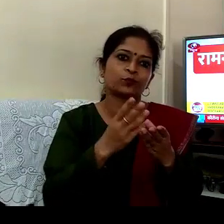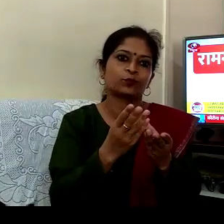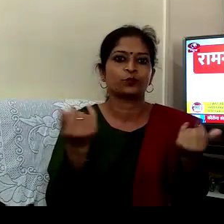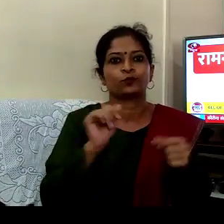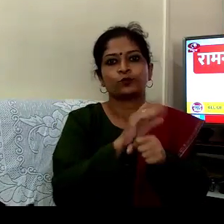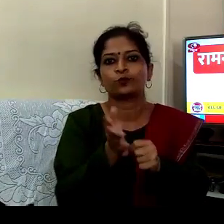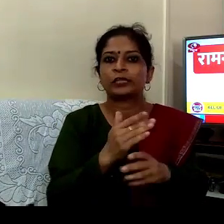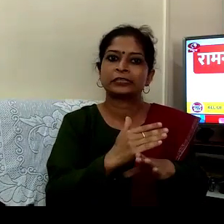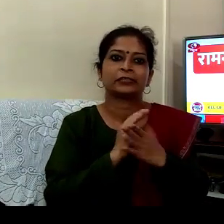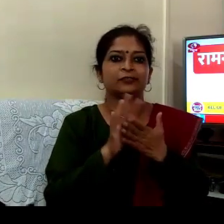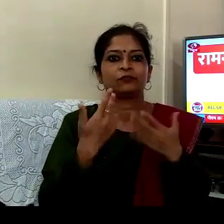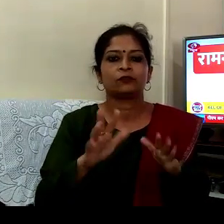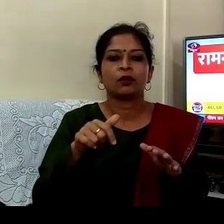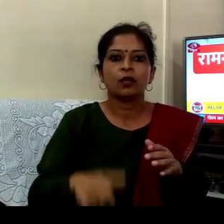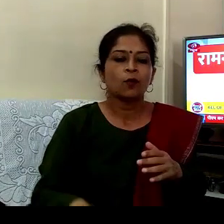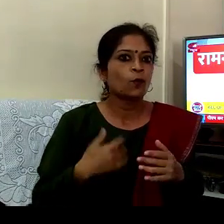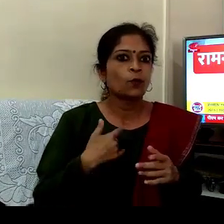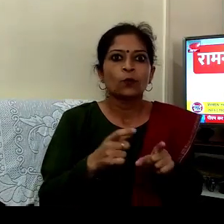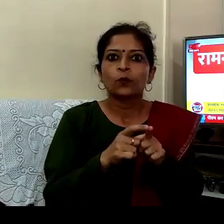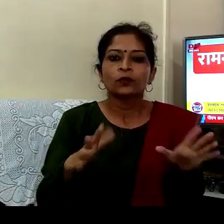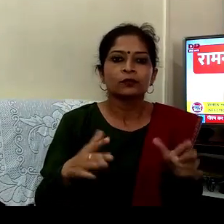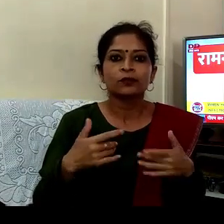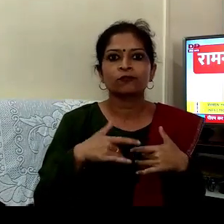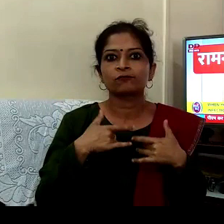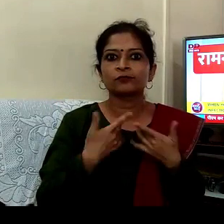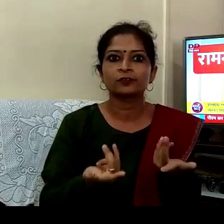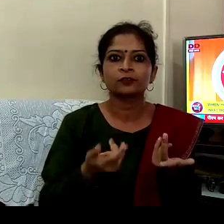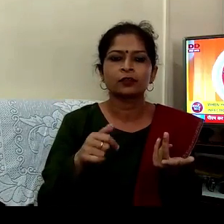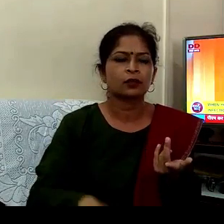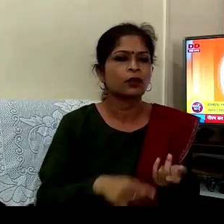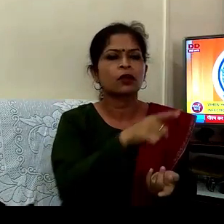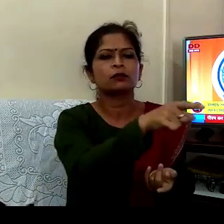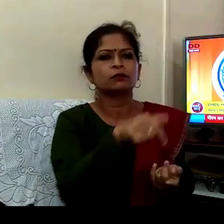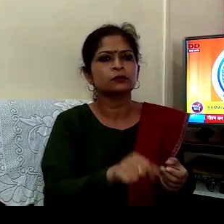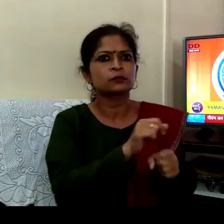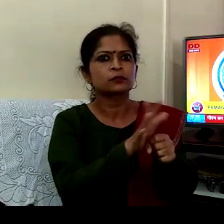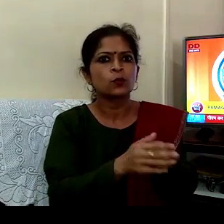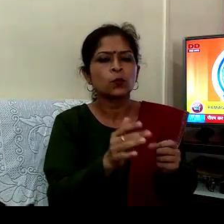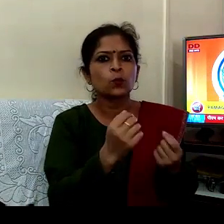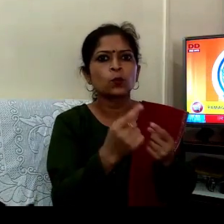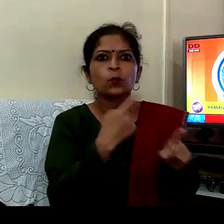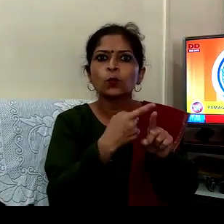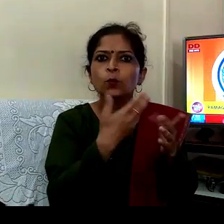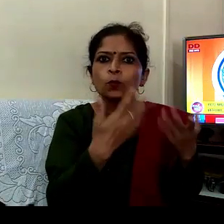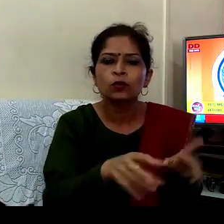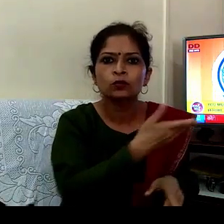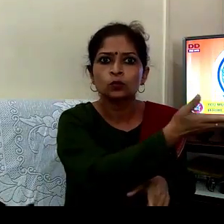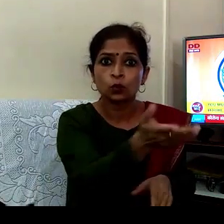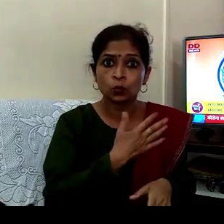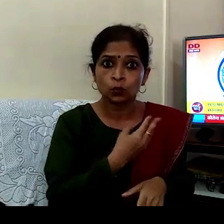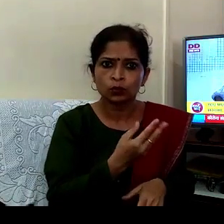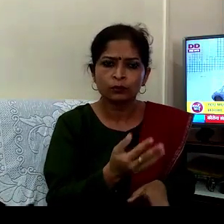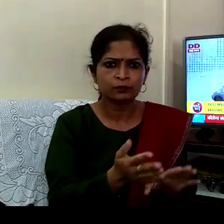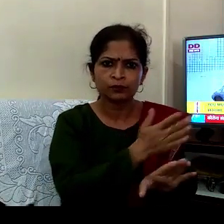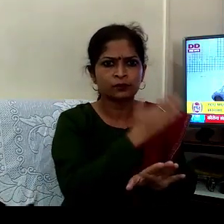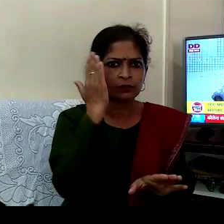تو تو دھرام مہا تھا یہ سب یعنی جب آپ کو سنکرمن کا پتا چلا اور یہ اس کے پہلے پتا تو